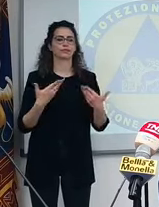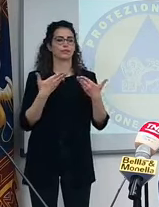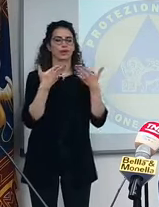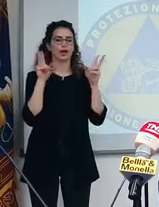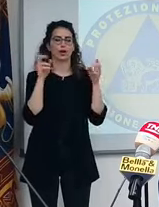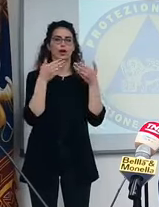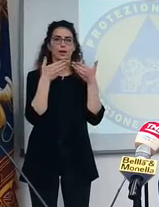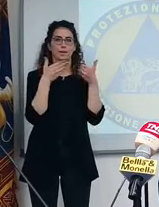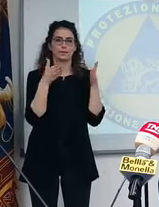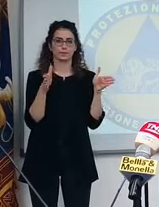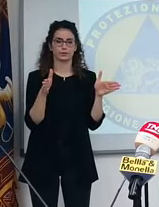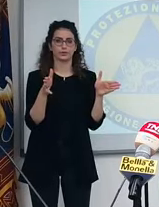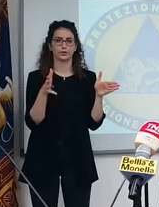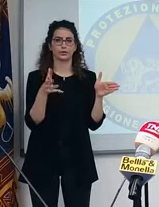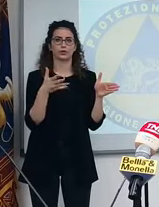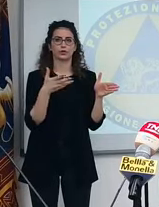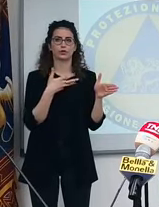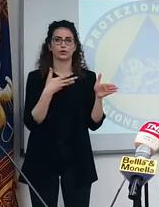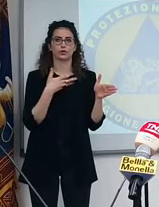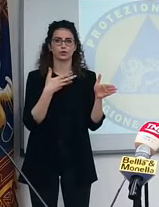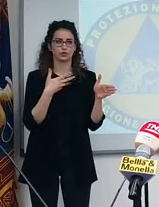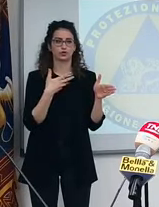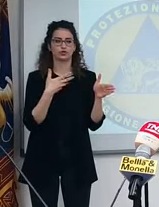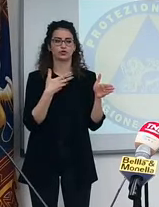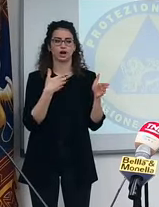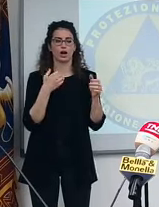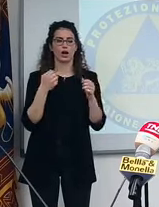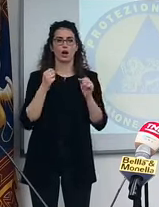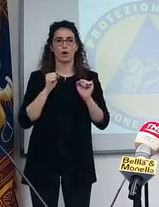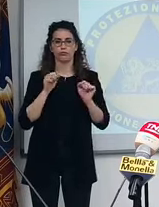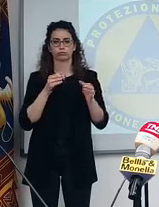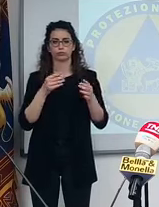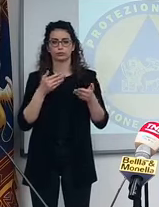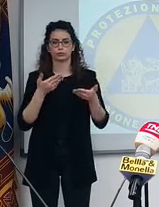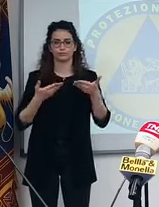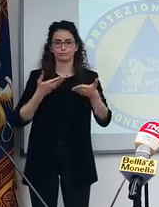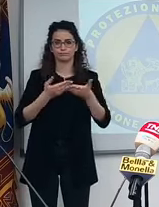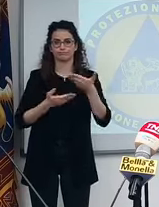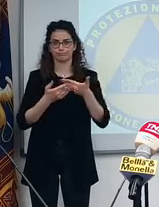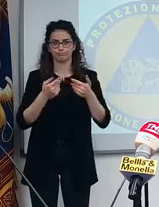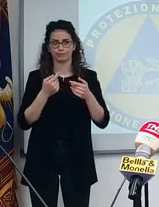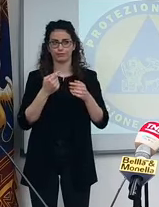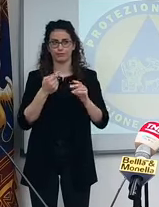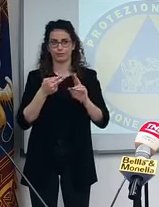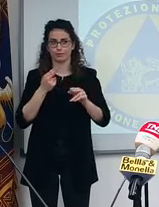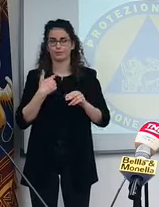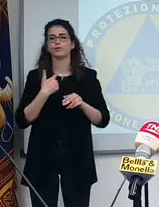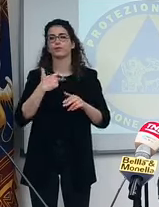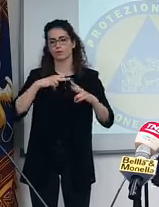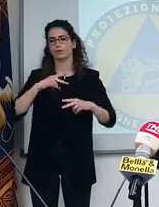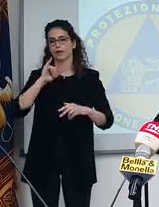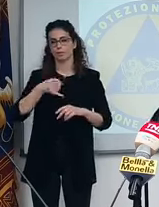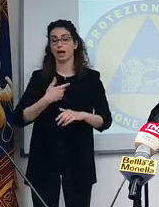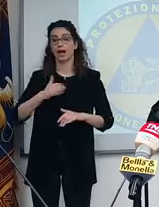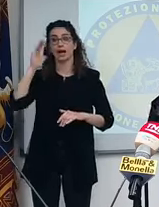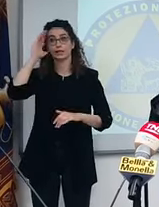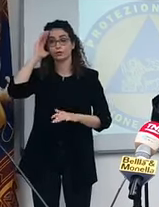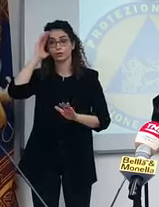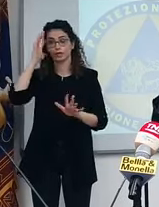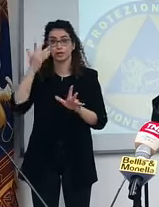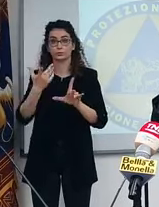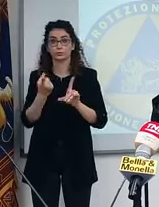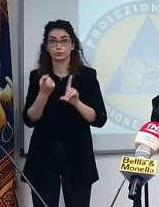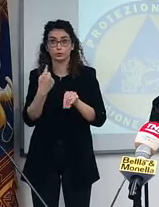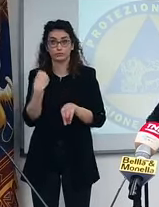aperture oggi avete ulteriori margini di trattativa... Sì, decisamente sì. Io spero proprio di sì. Ma attenzione, scusami, ne